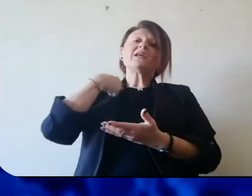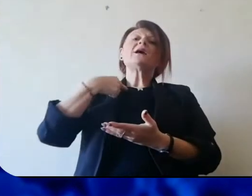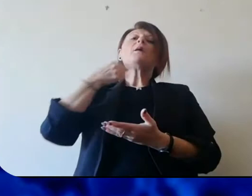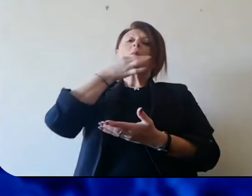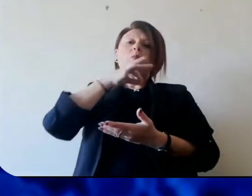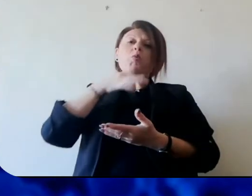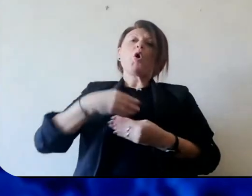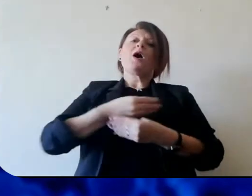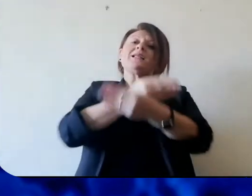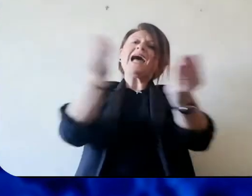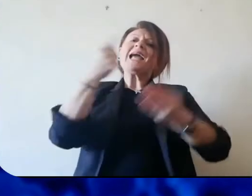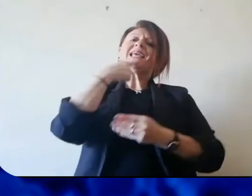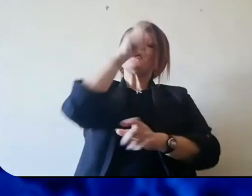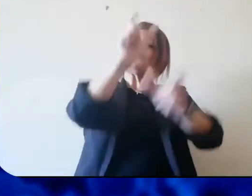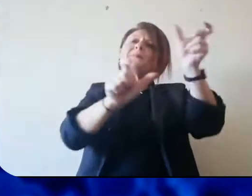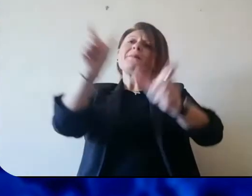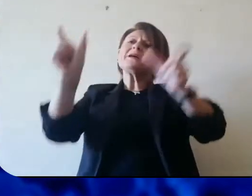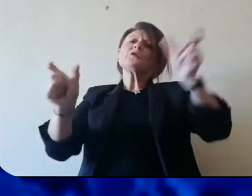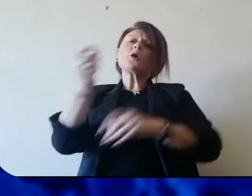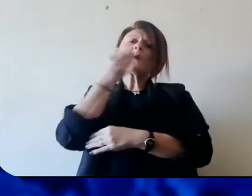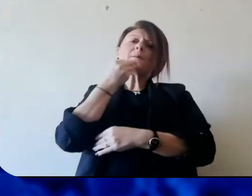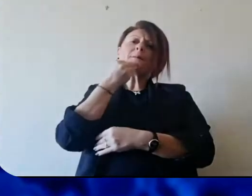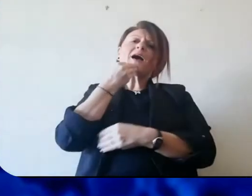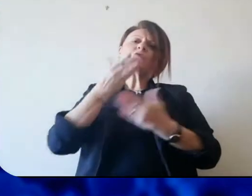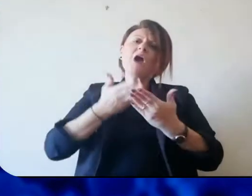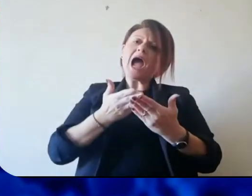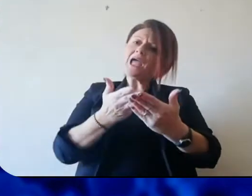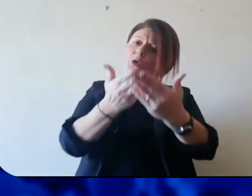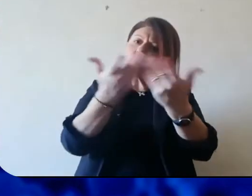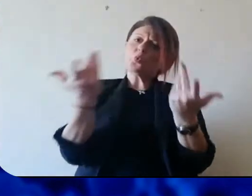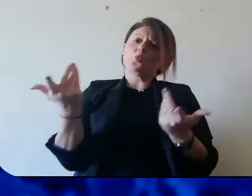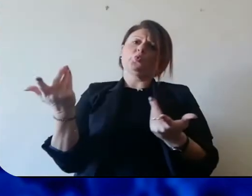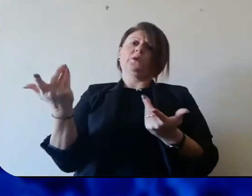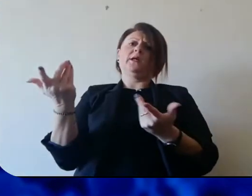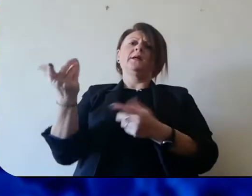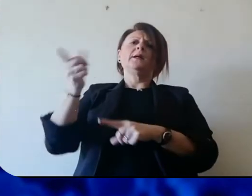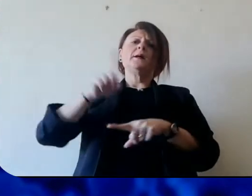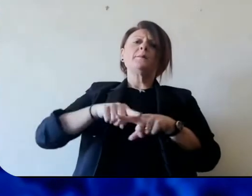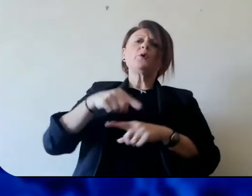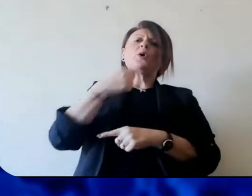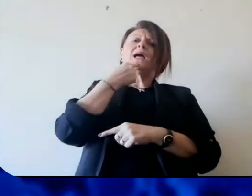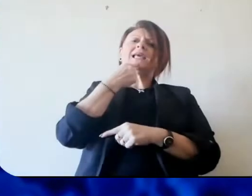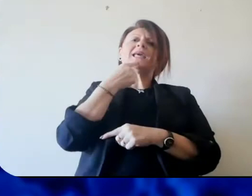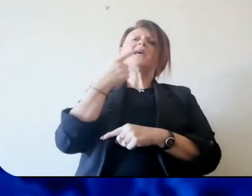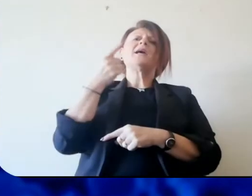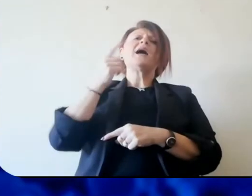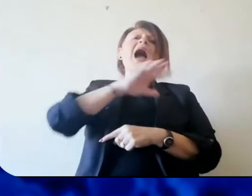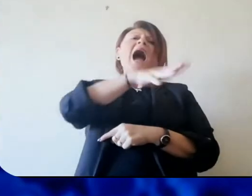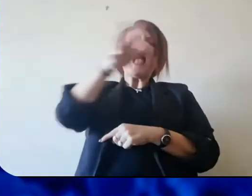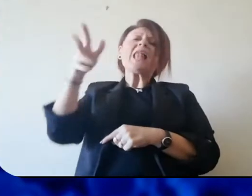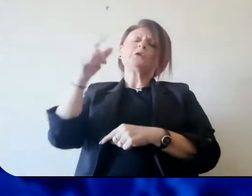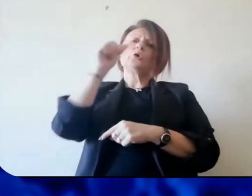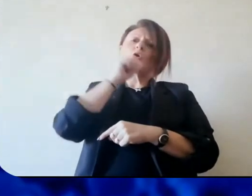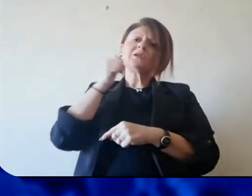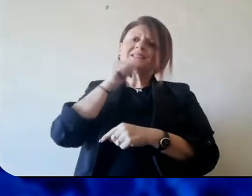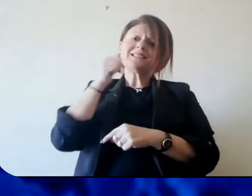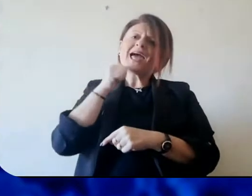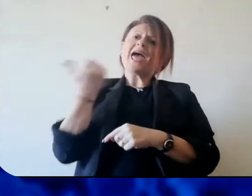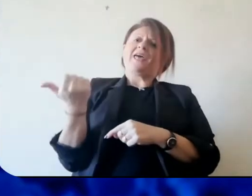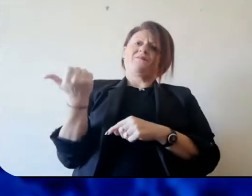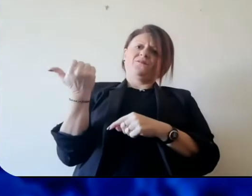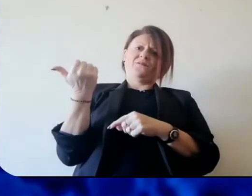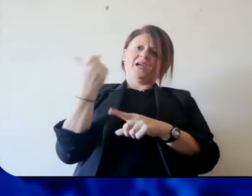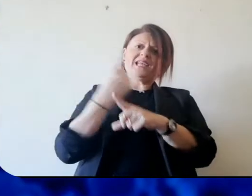il sostentamento alimentare alle persone che hanno bisogno, garantire anche la possibilità di recuperare beni di